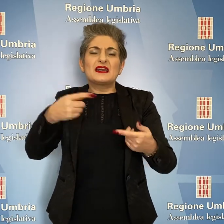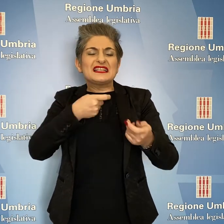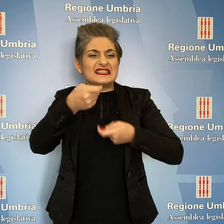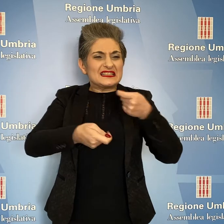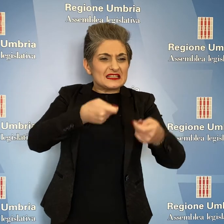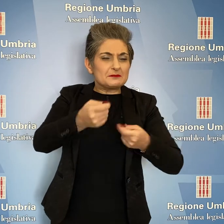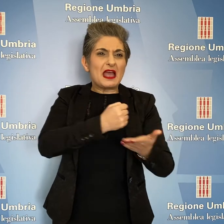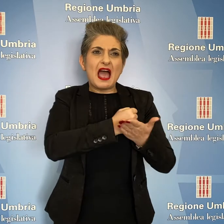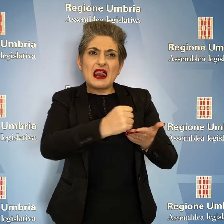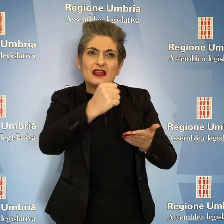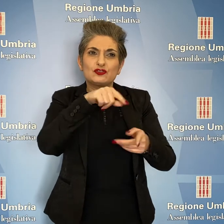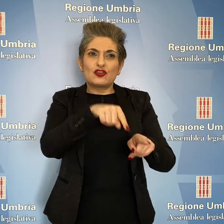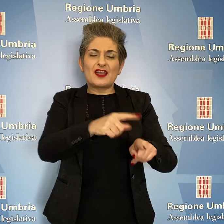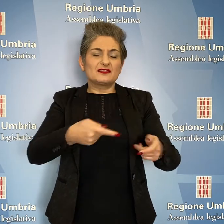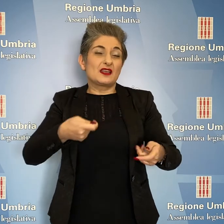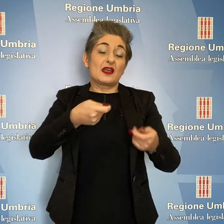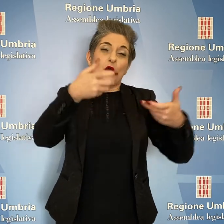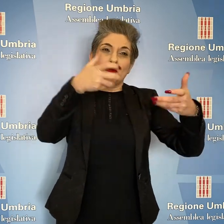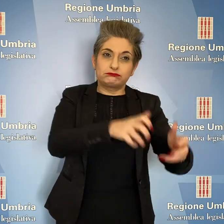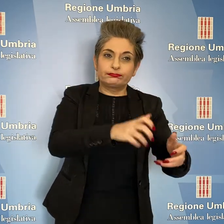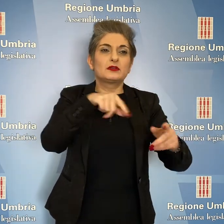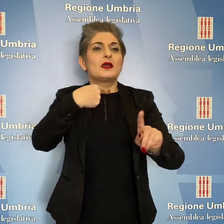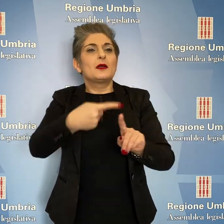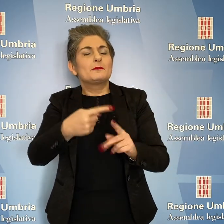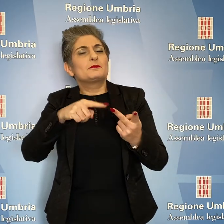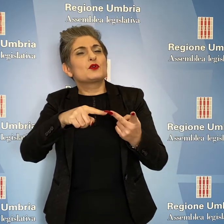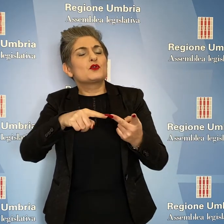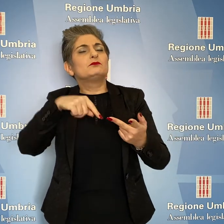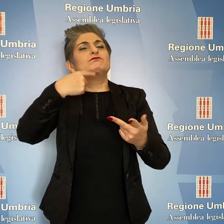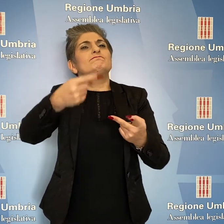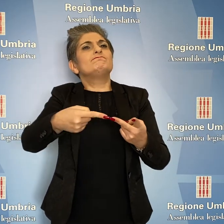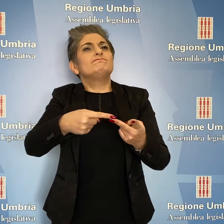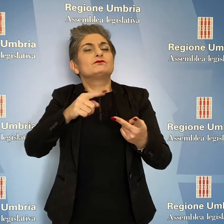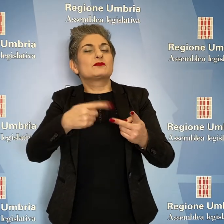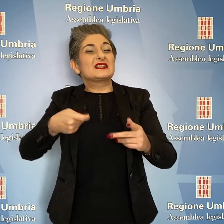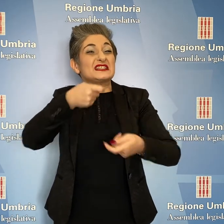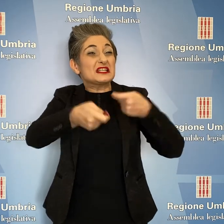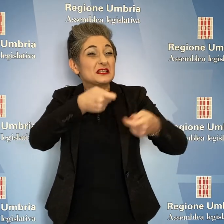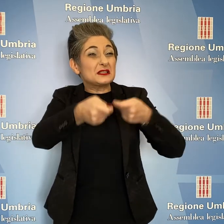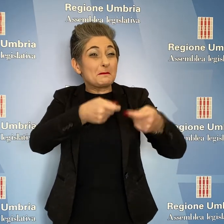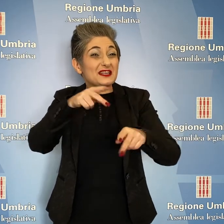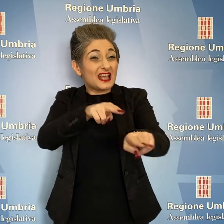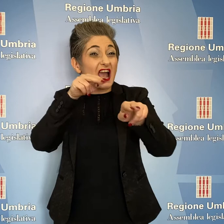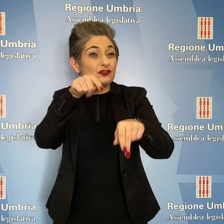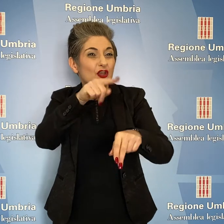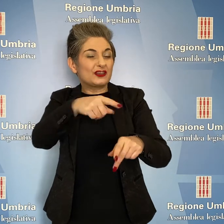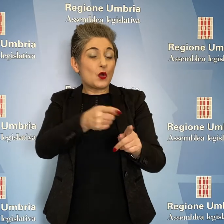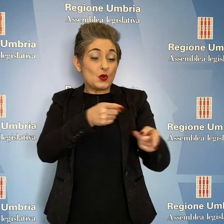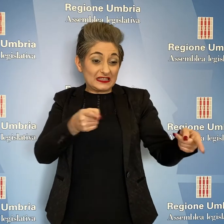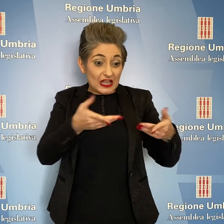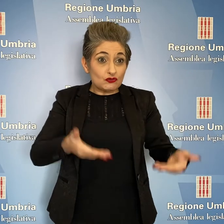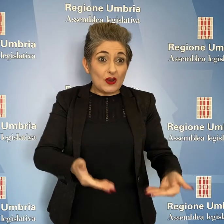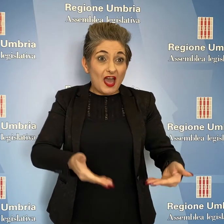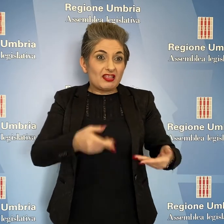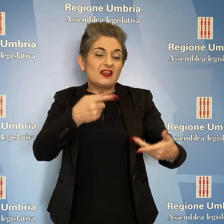riduzione dei costi di abilitazione all'attività venatoria a ristoro dei costi sostenuti dai cacciatori nella stagione